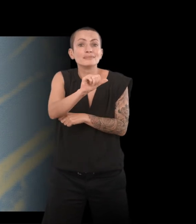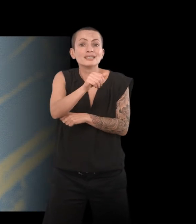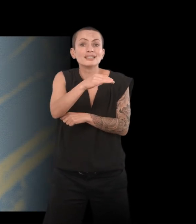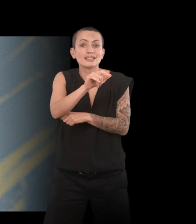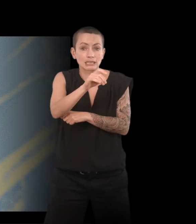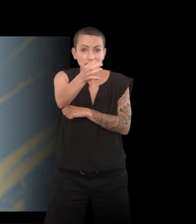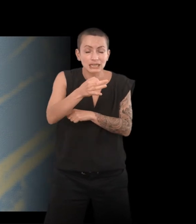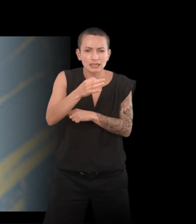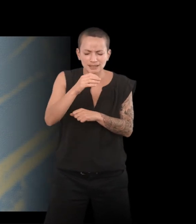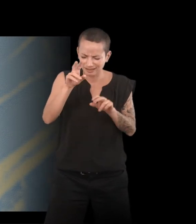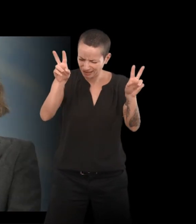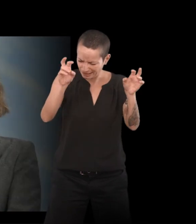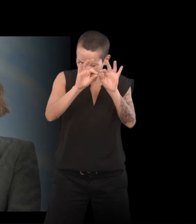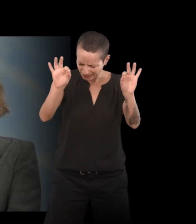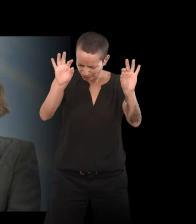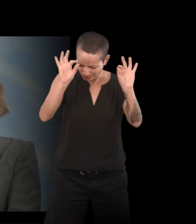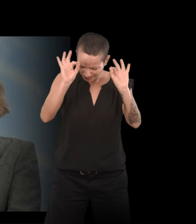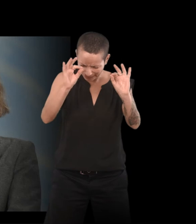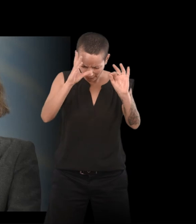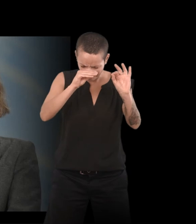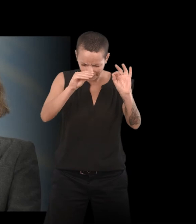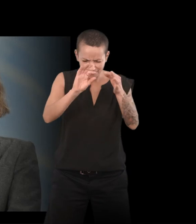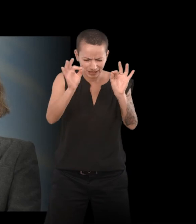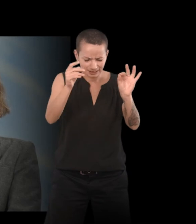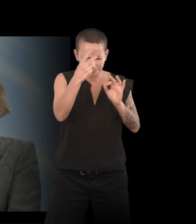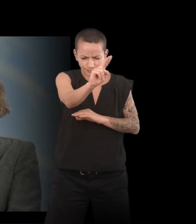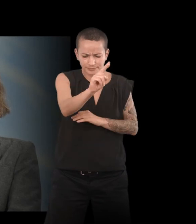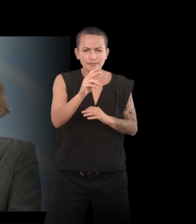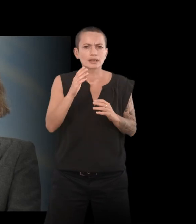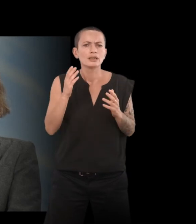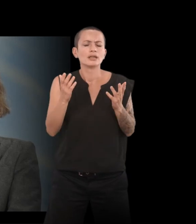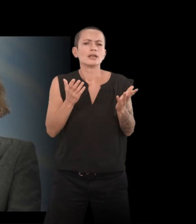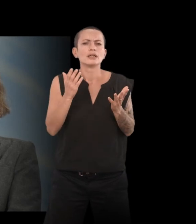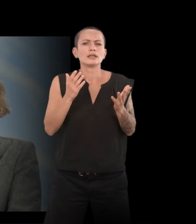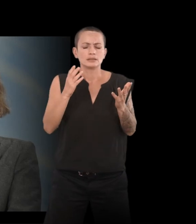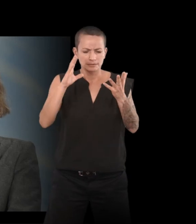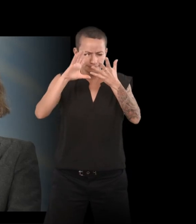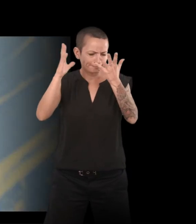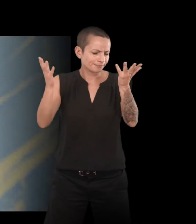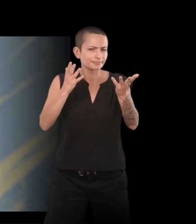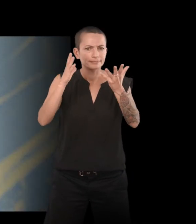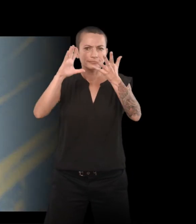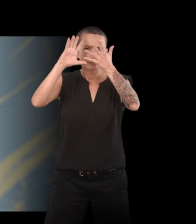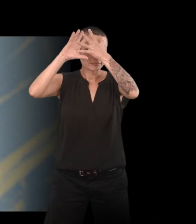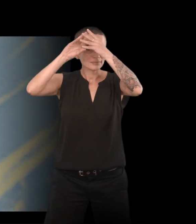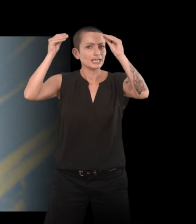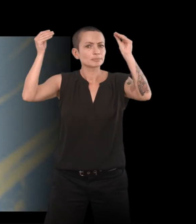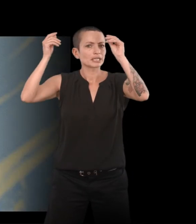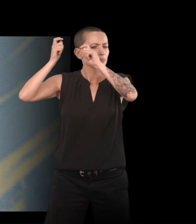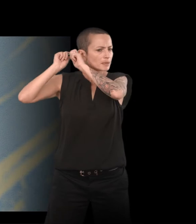si, j'ai plus la citation parfaite en tête, mais si mon esprit n'est pas dans la continuité, pourquoi mon